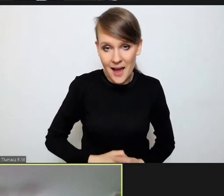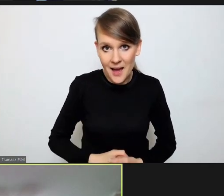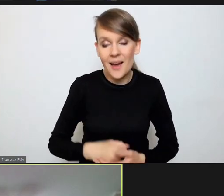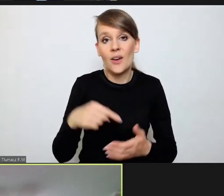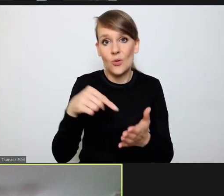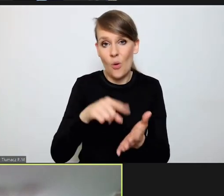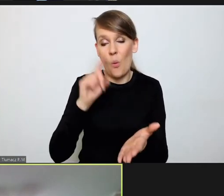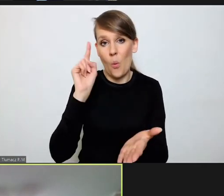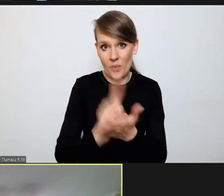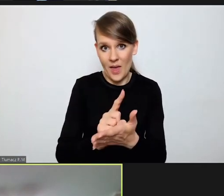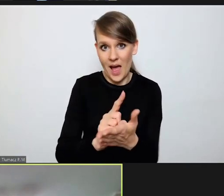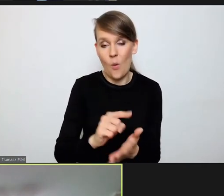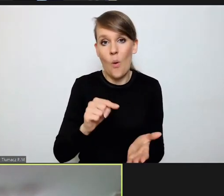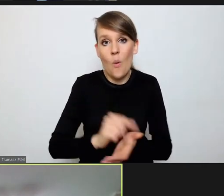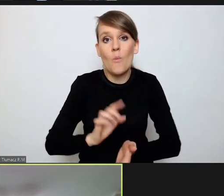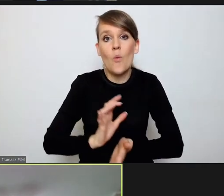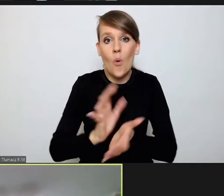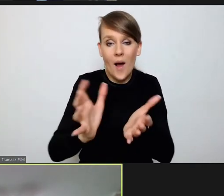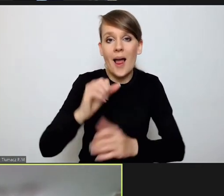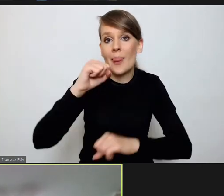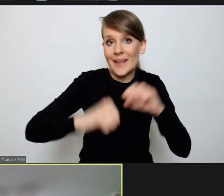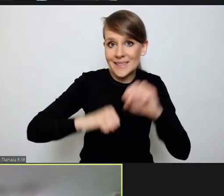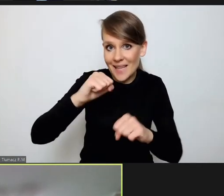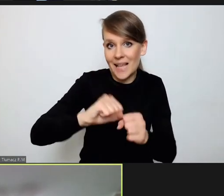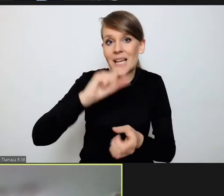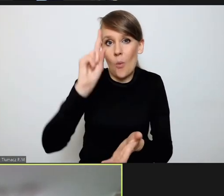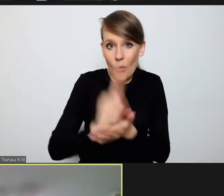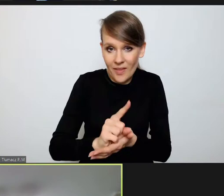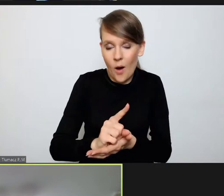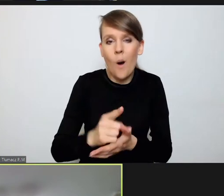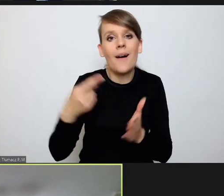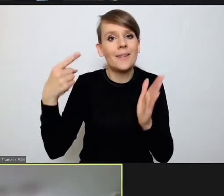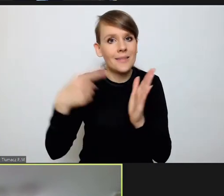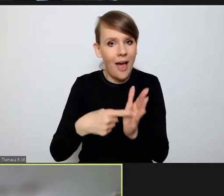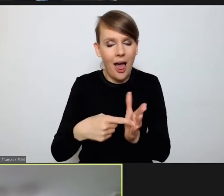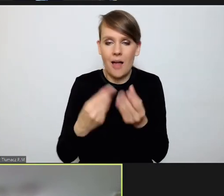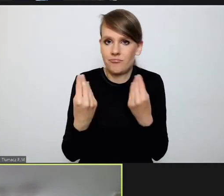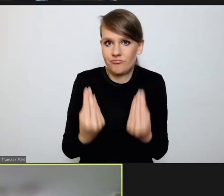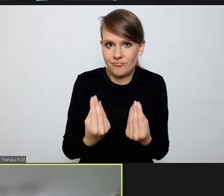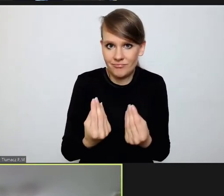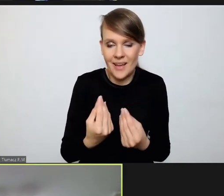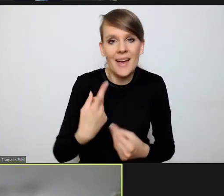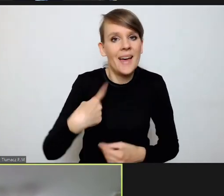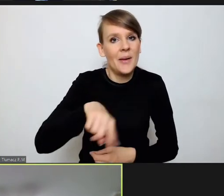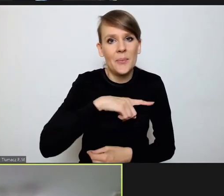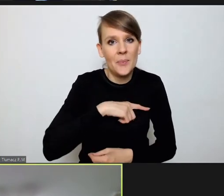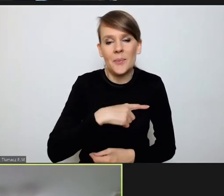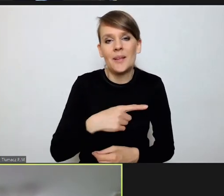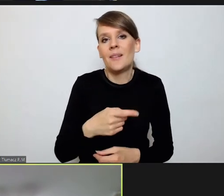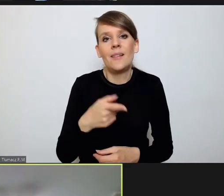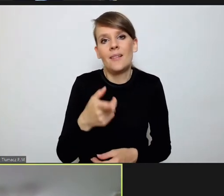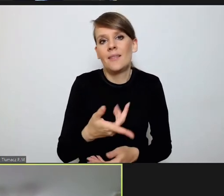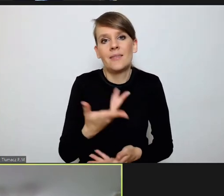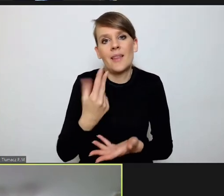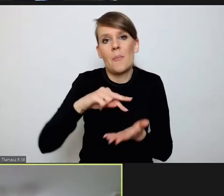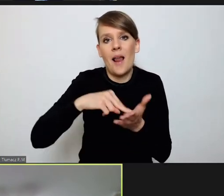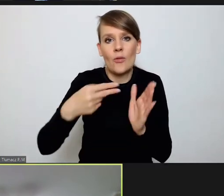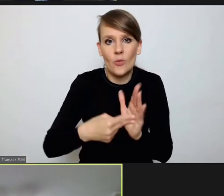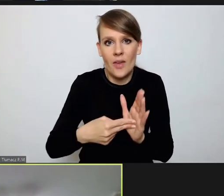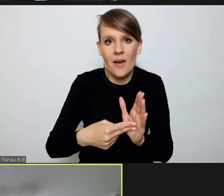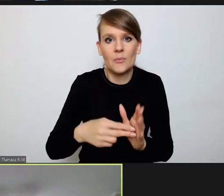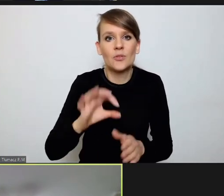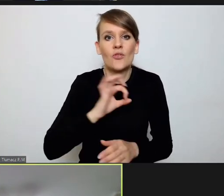nam się te publikacje wylicytować. Cel był szczytny, bo nie zamierzamy się dzielić we własnych